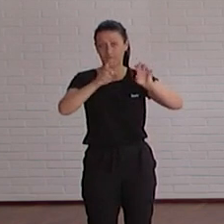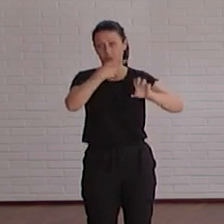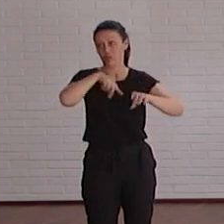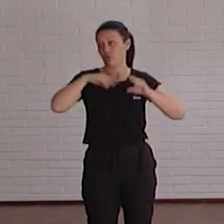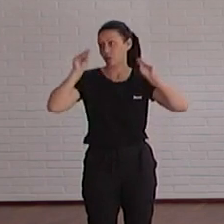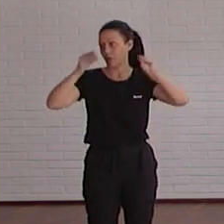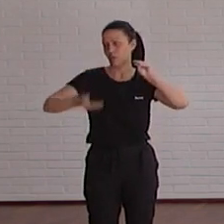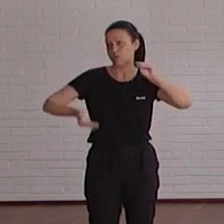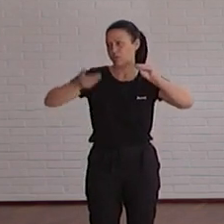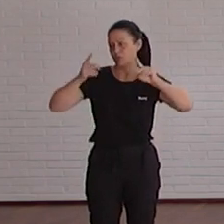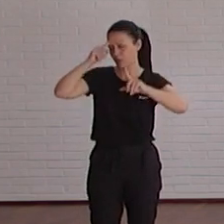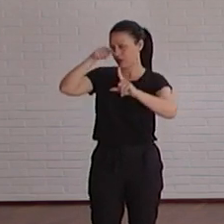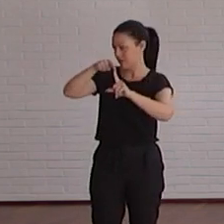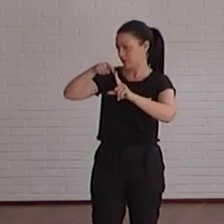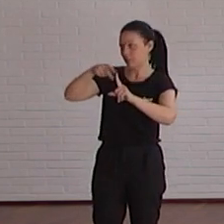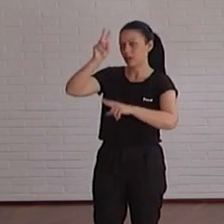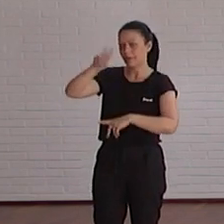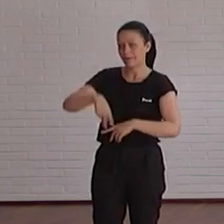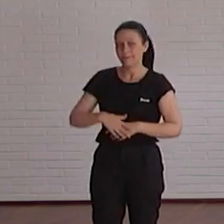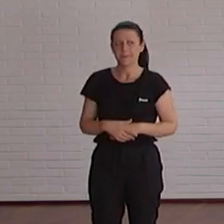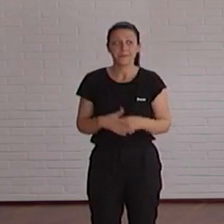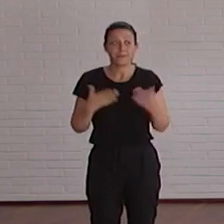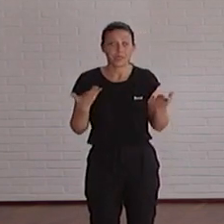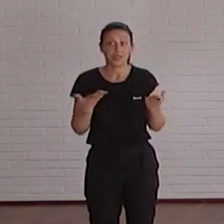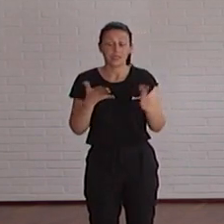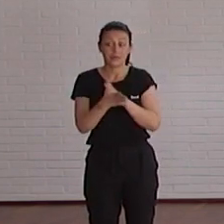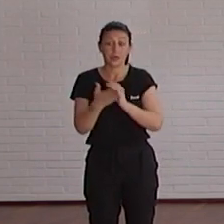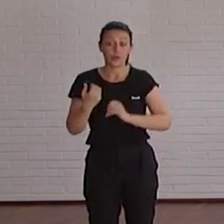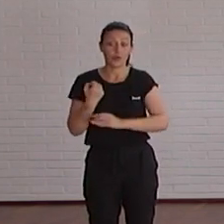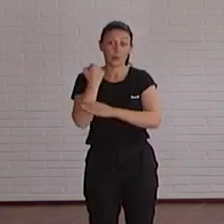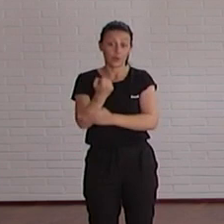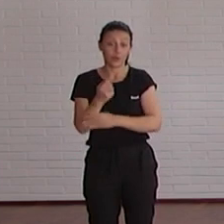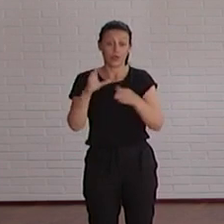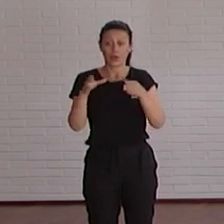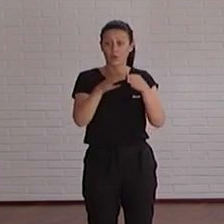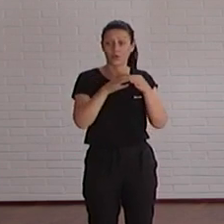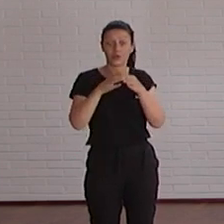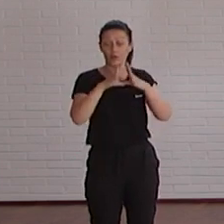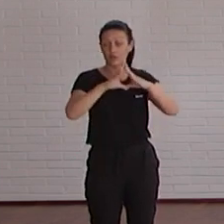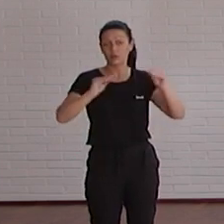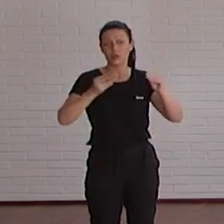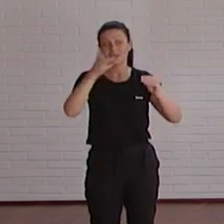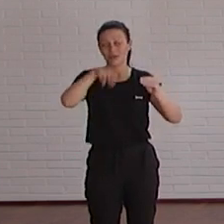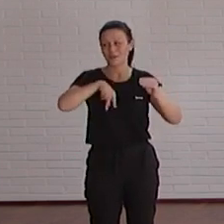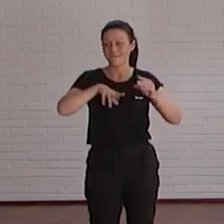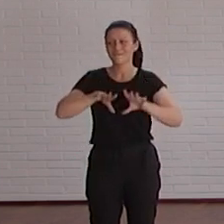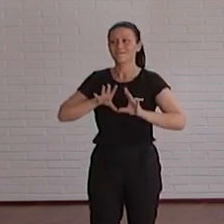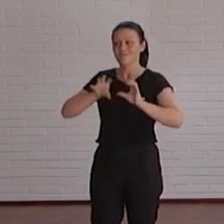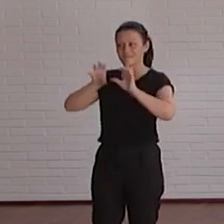objetivos. Entonces, servía como apoyo a que toda la comunidad universitaria también aprenda de esto.